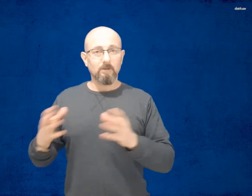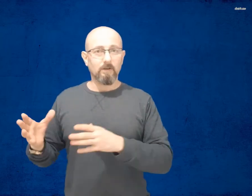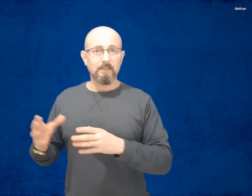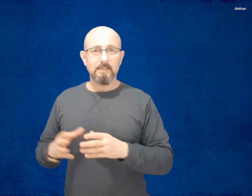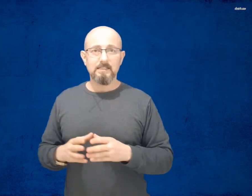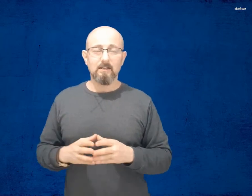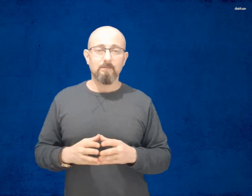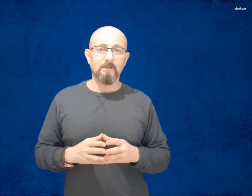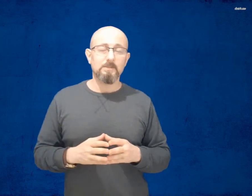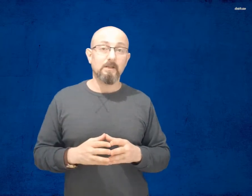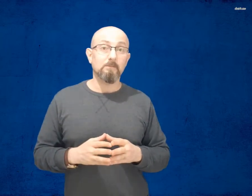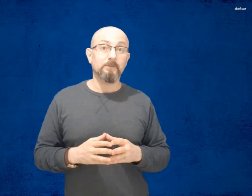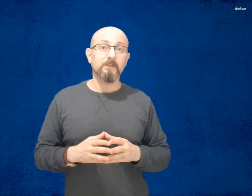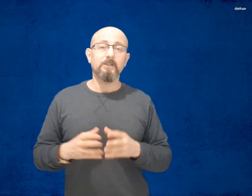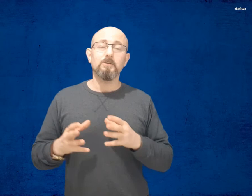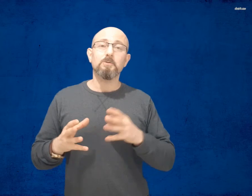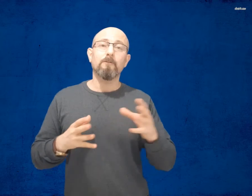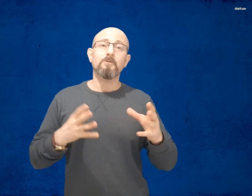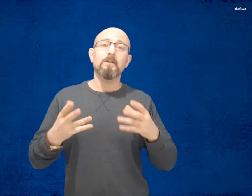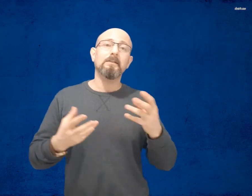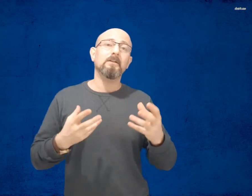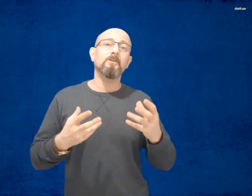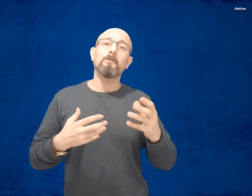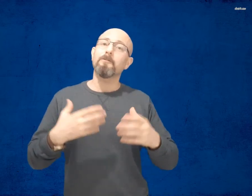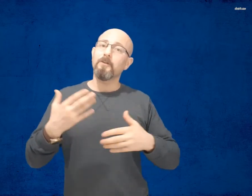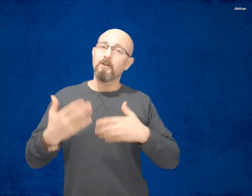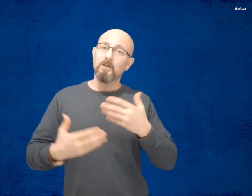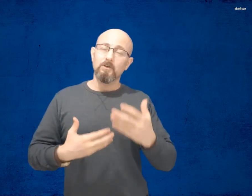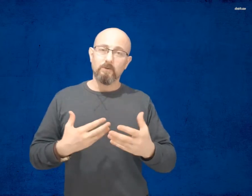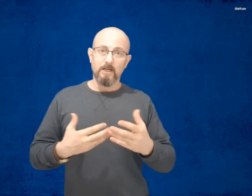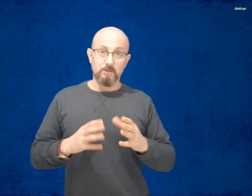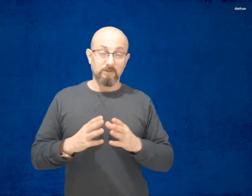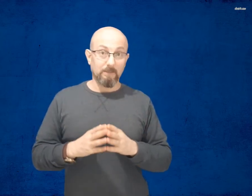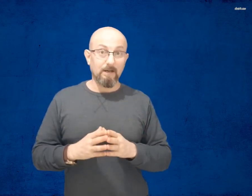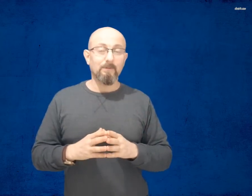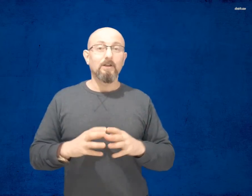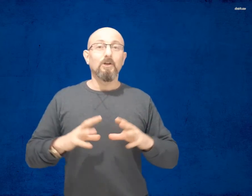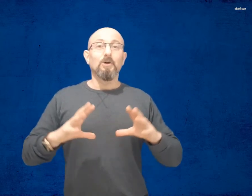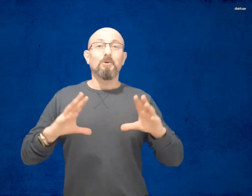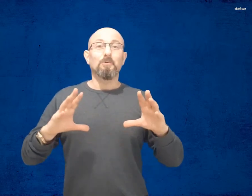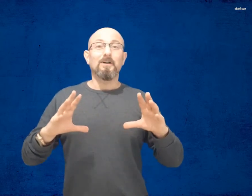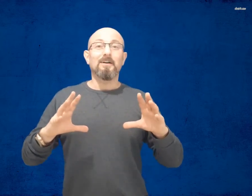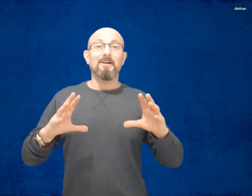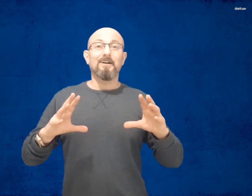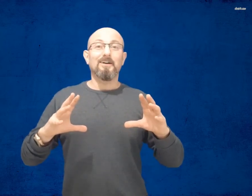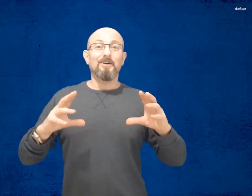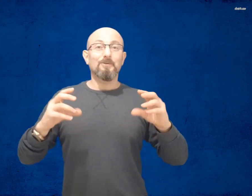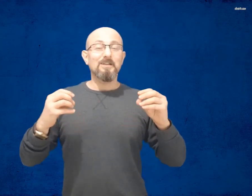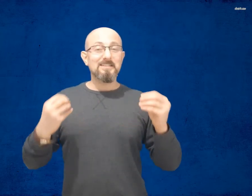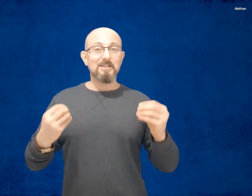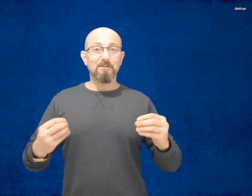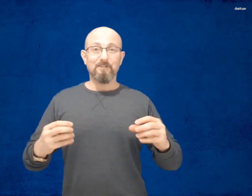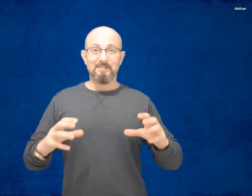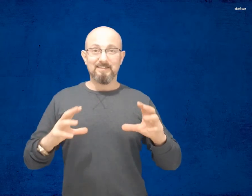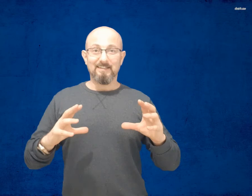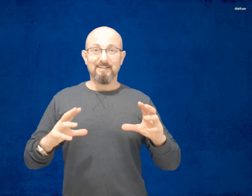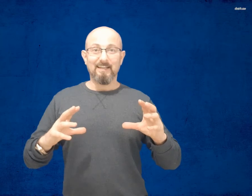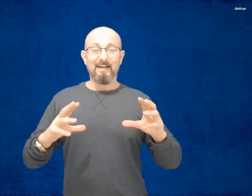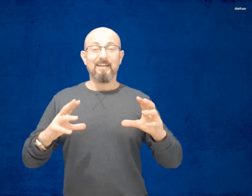اللغة الإنجليزية بالنسبة للمبتدئين يشوف شو اللي عندك ضعف فيه وراجع تمام؟ وإذا شفت يعني